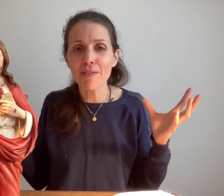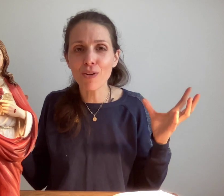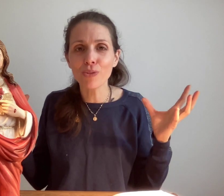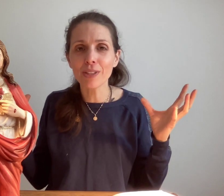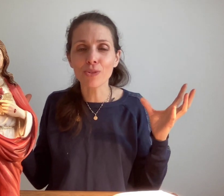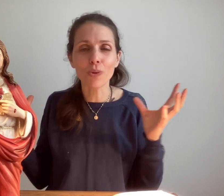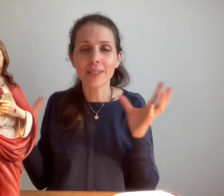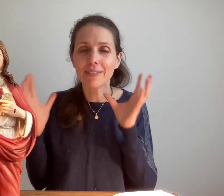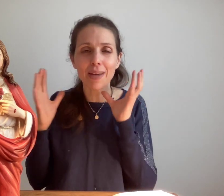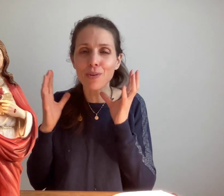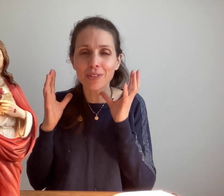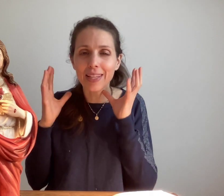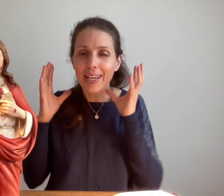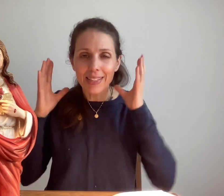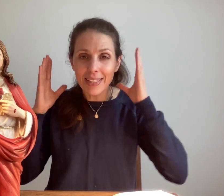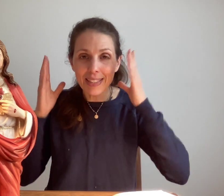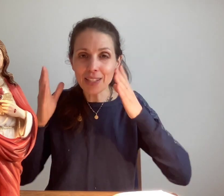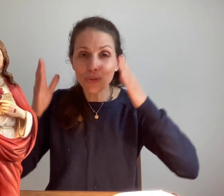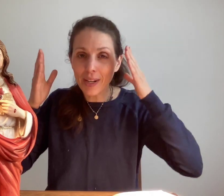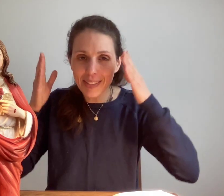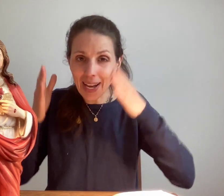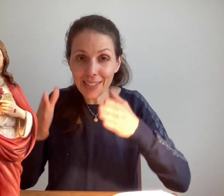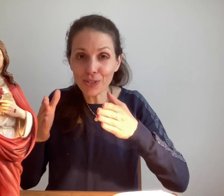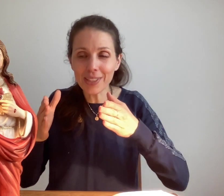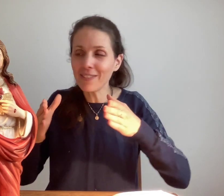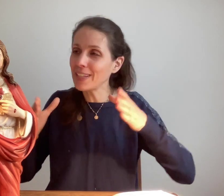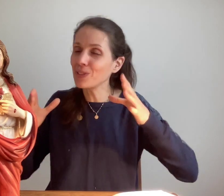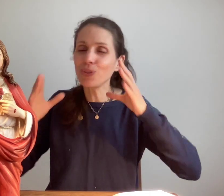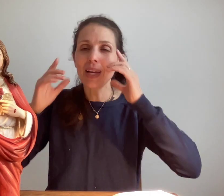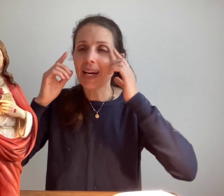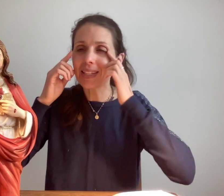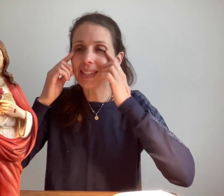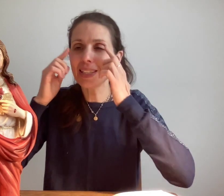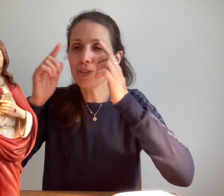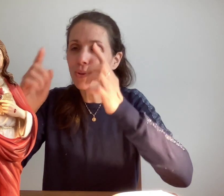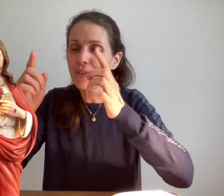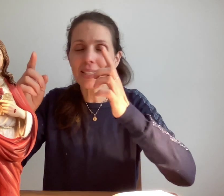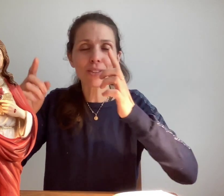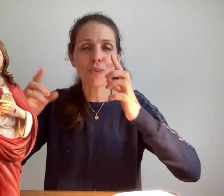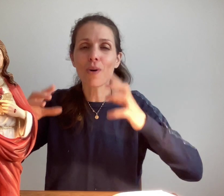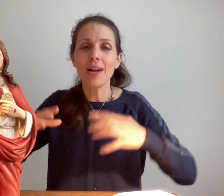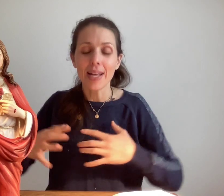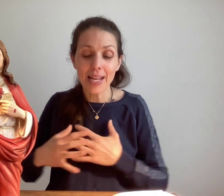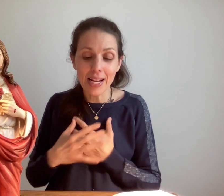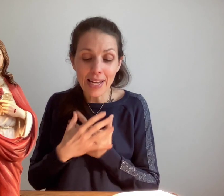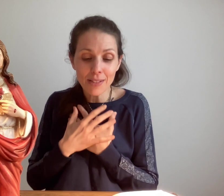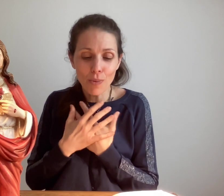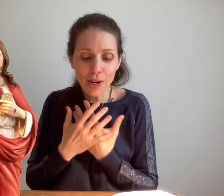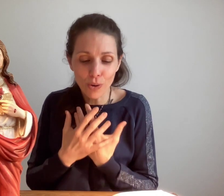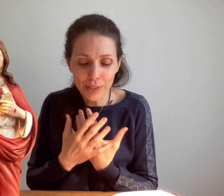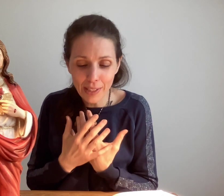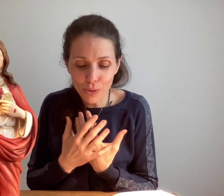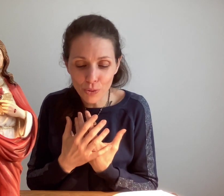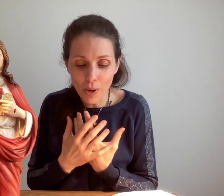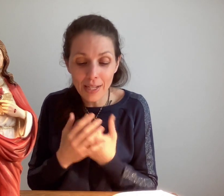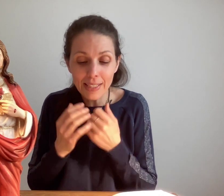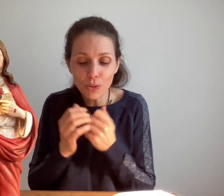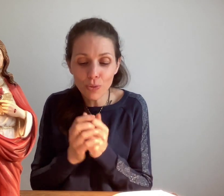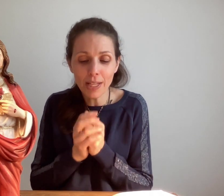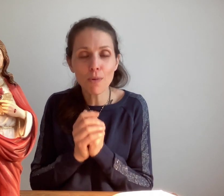volonté en toi c'est vraiment c'est ça tu dois rester attentive là-dessus rester tes yeux fixés sur moi et laisse-moi grandir en toi laisse uniquement